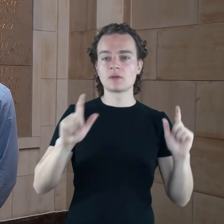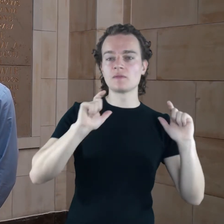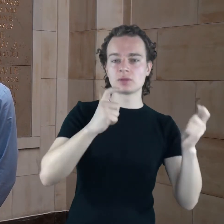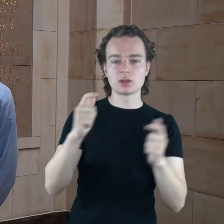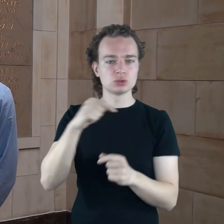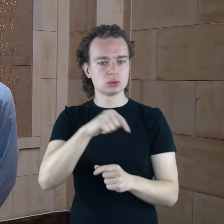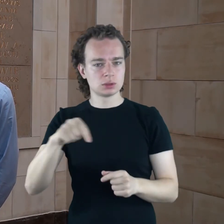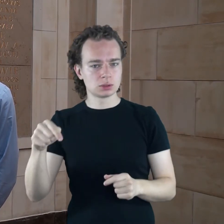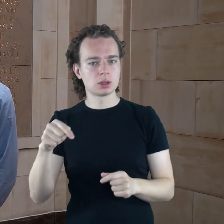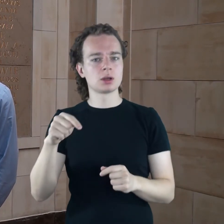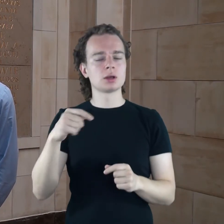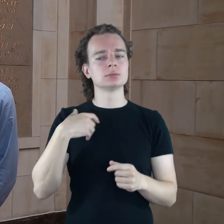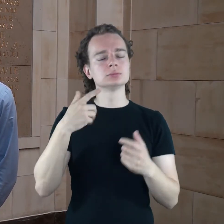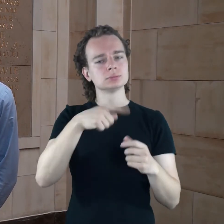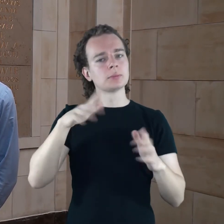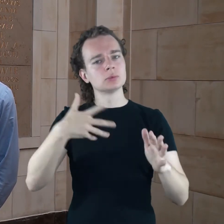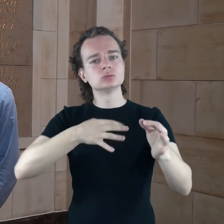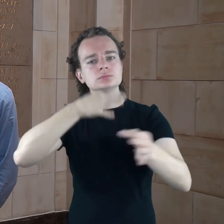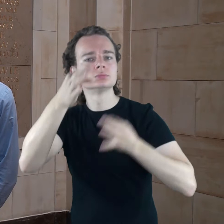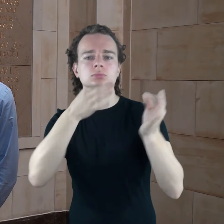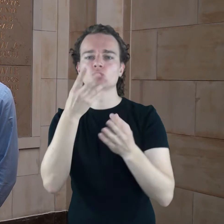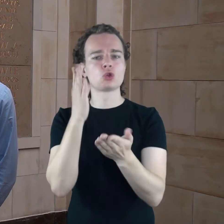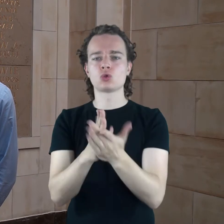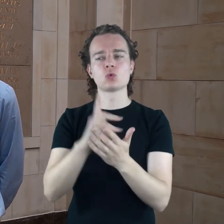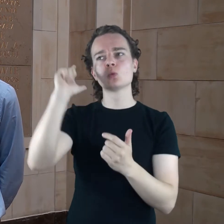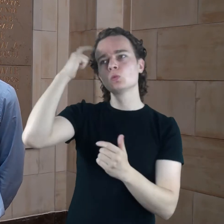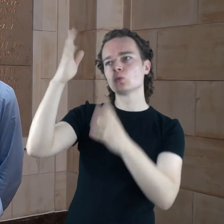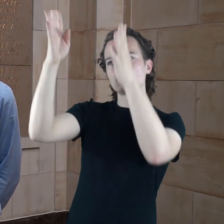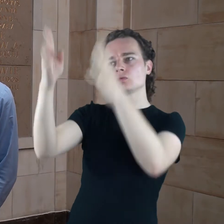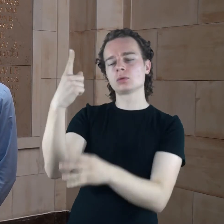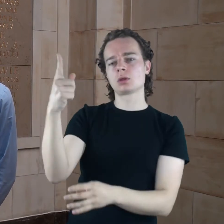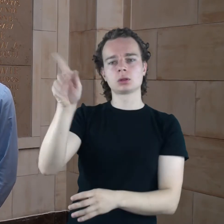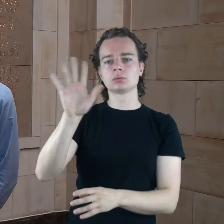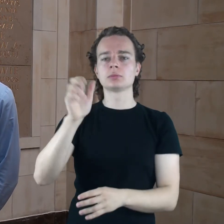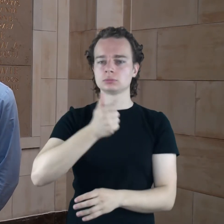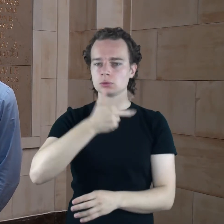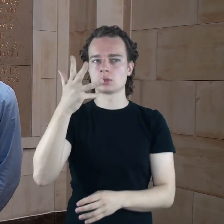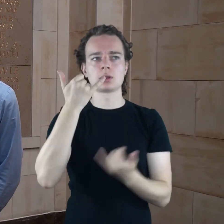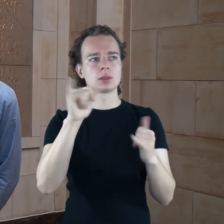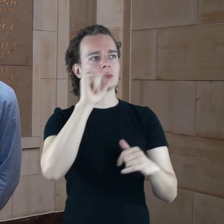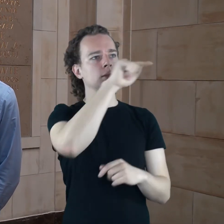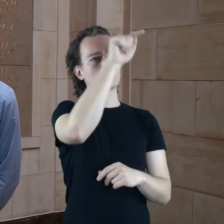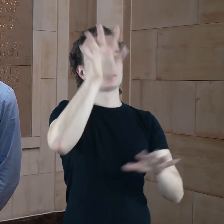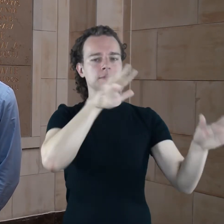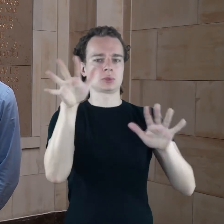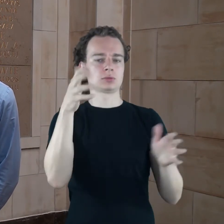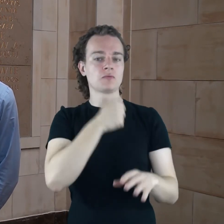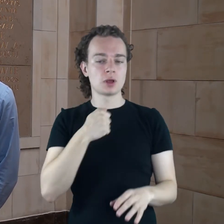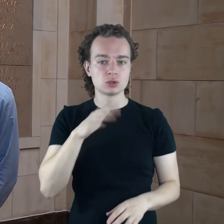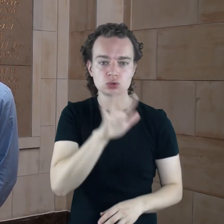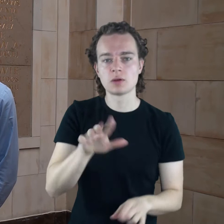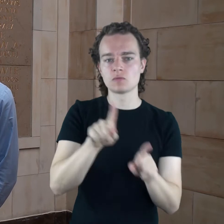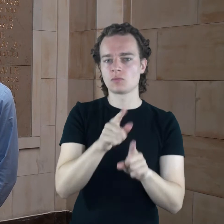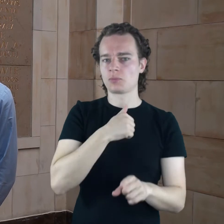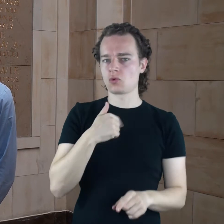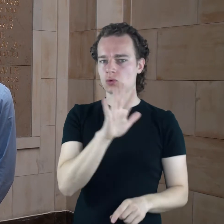realizacji gmachów publicznych w Warszawie i w Polsce. Wśród tych wszystkich wydarzeń, które przygotowaliśmy dla